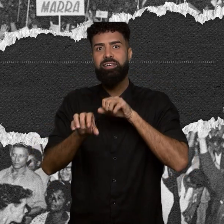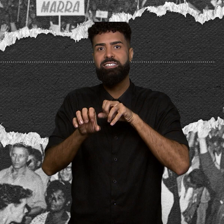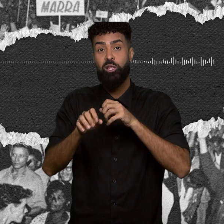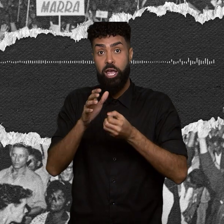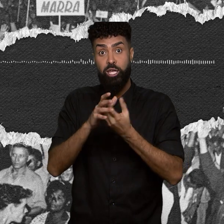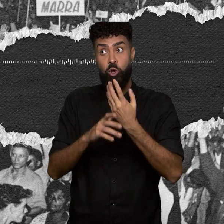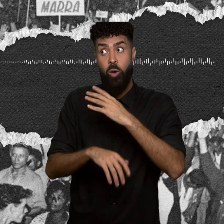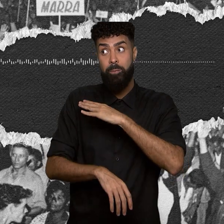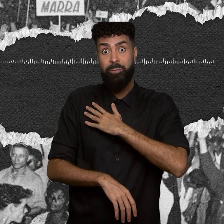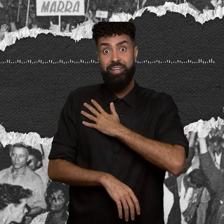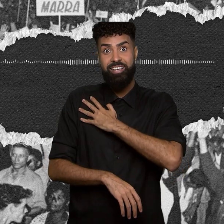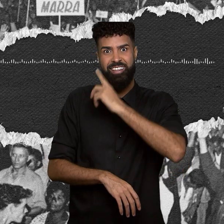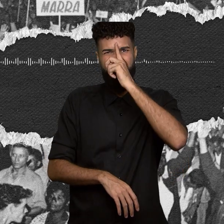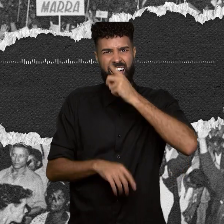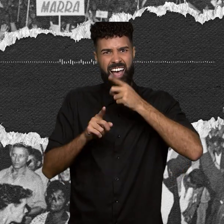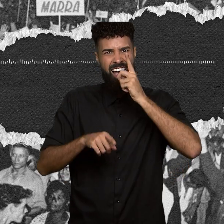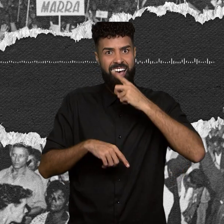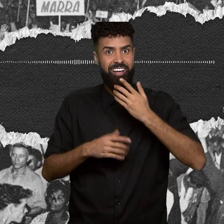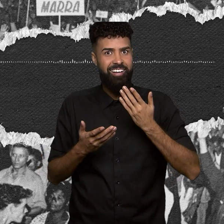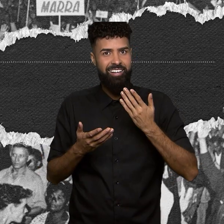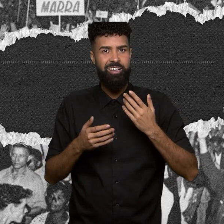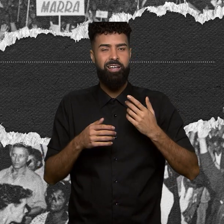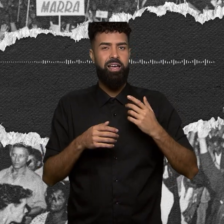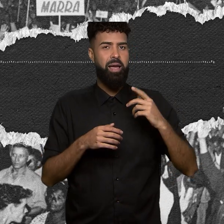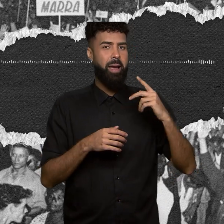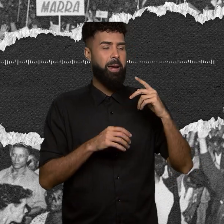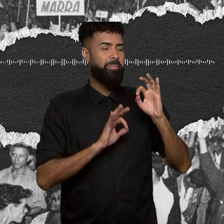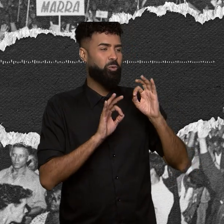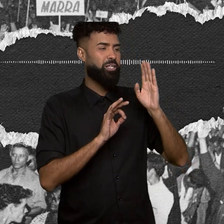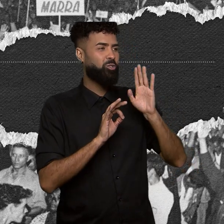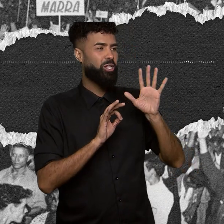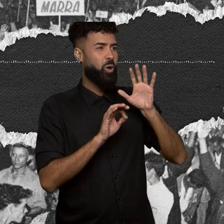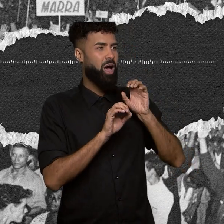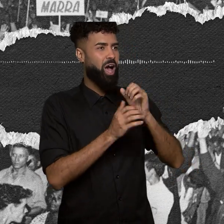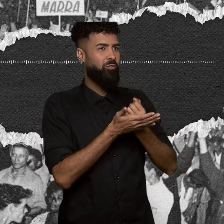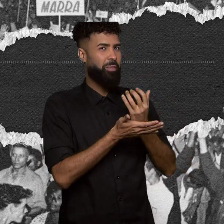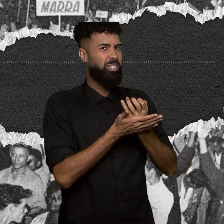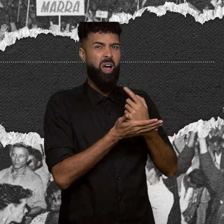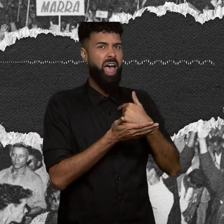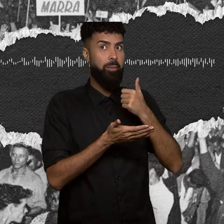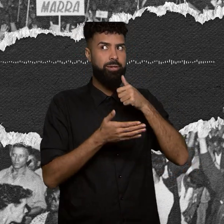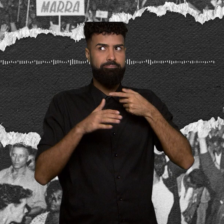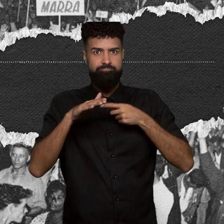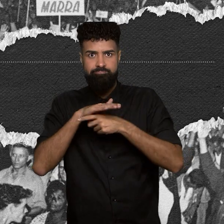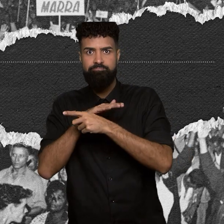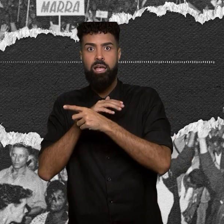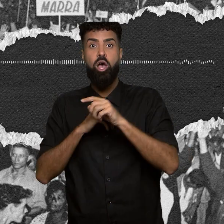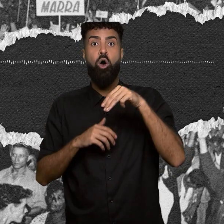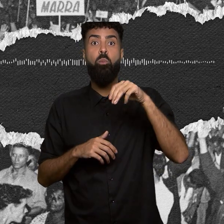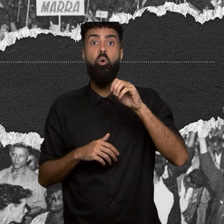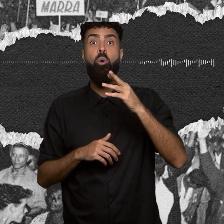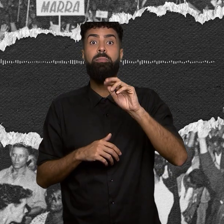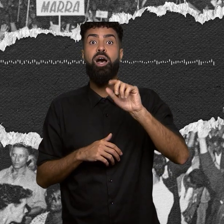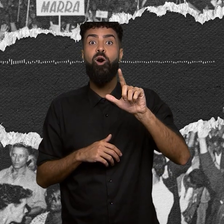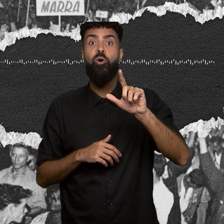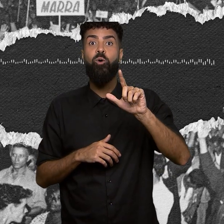militares para substituir o Plano Nacional de Alfabetização. Ela foi dar aulas no MOBRAW. MOBRAW, sigla para